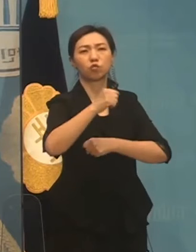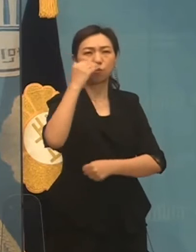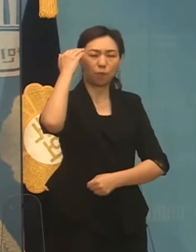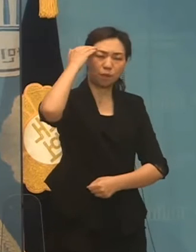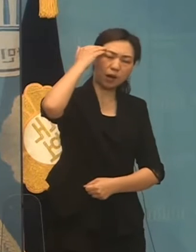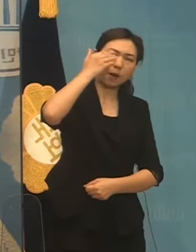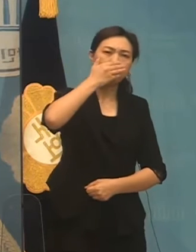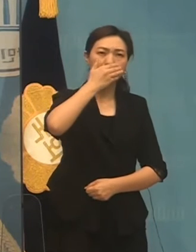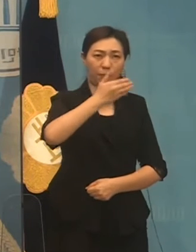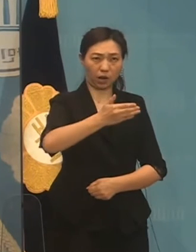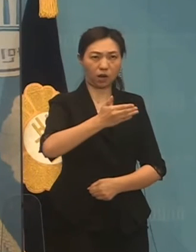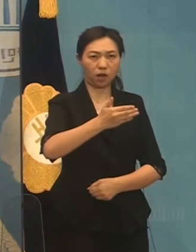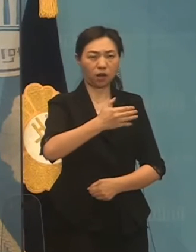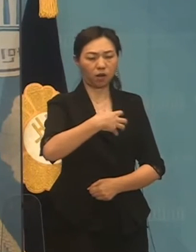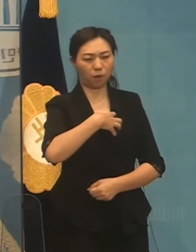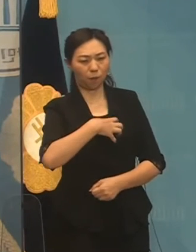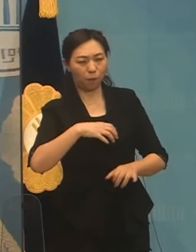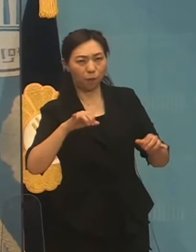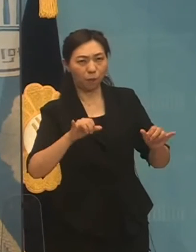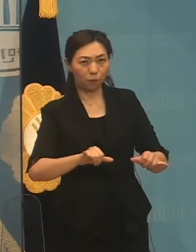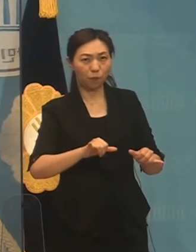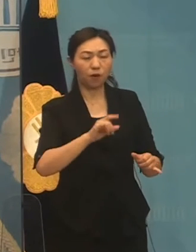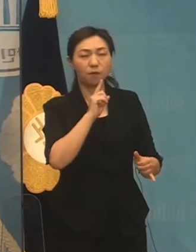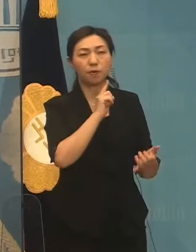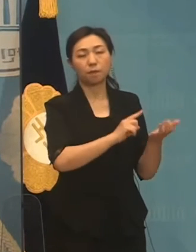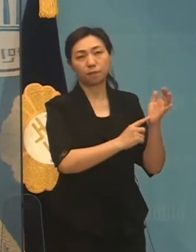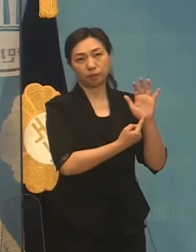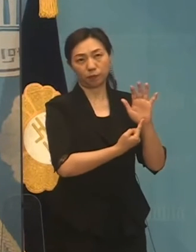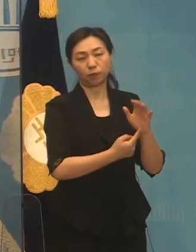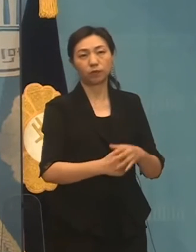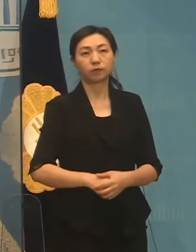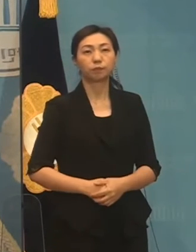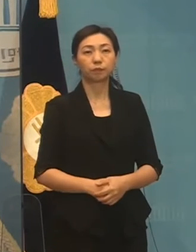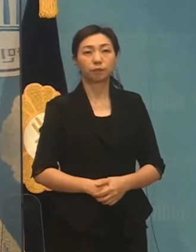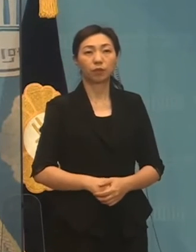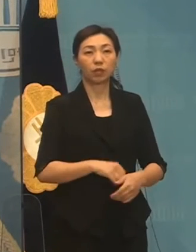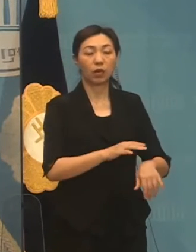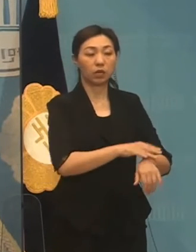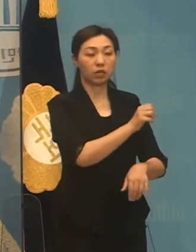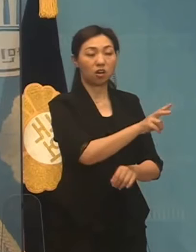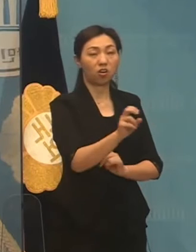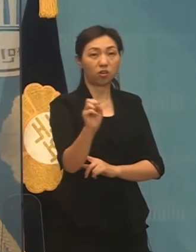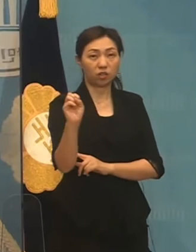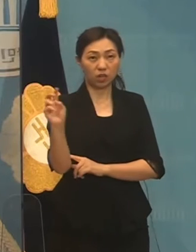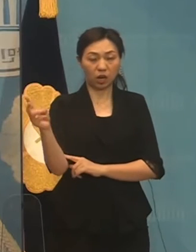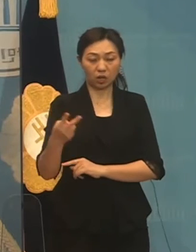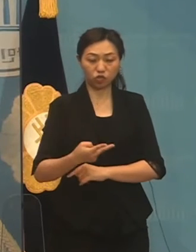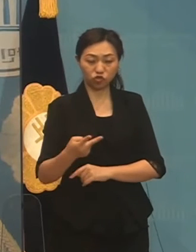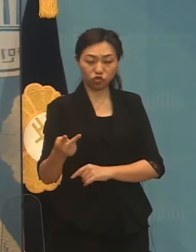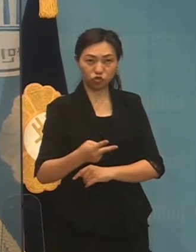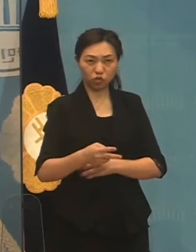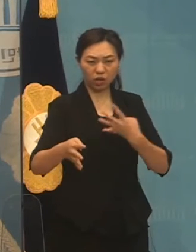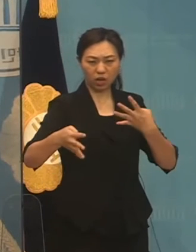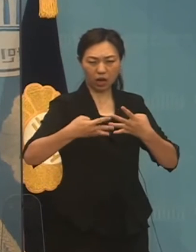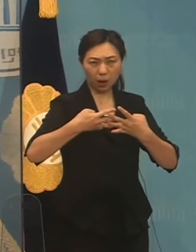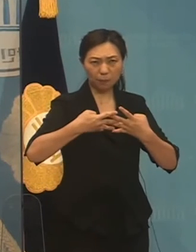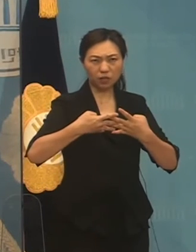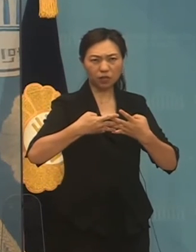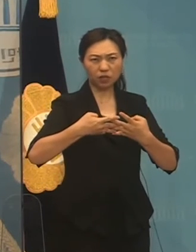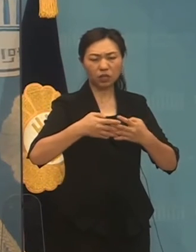말해왔습니다. 양당 8인 혐의체의 한계는 이미 예견되었고